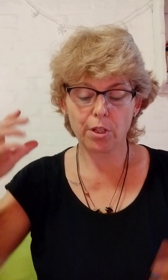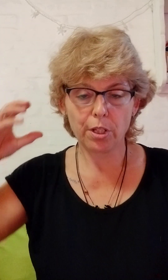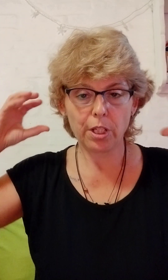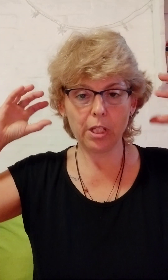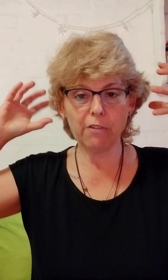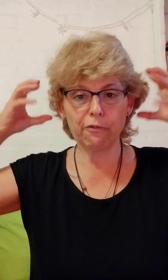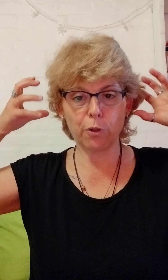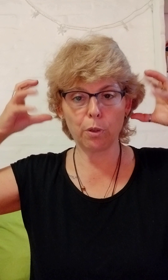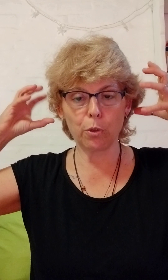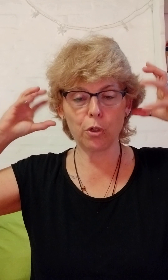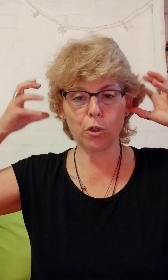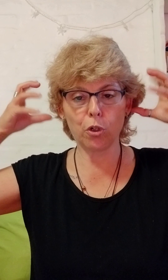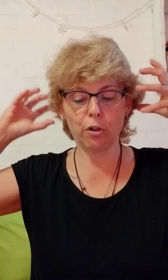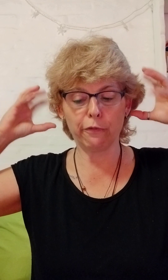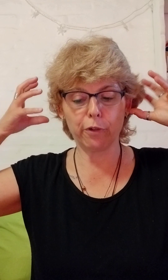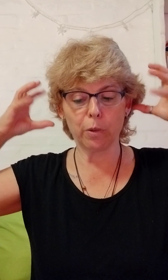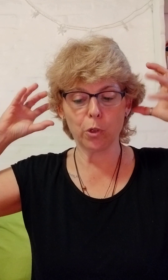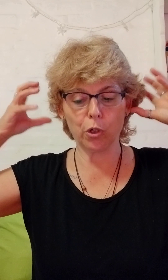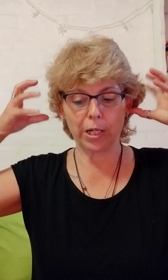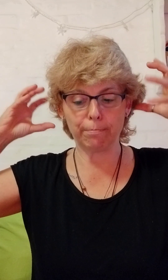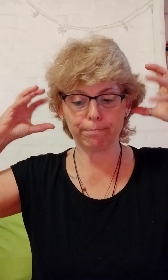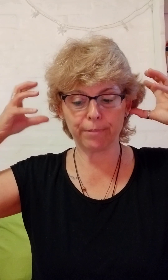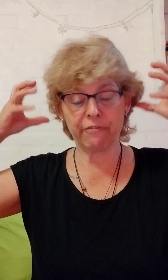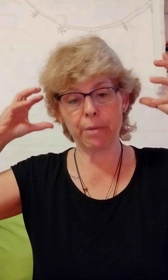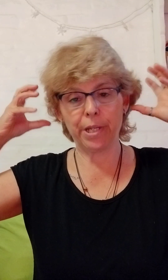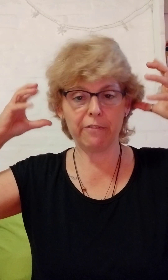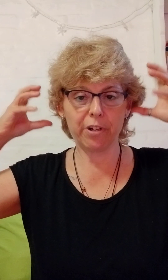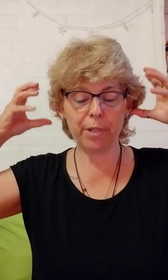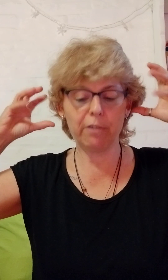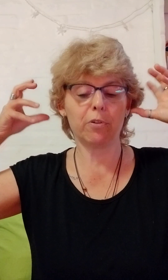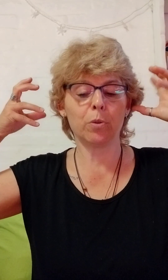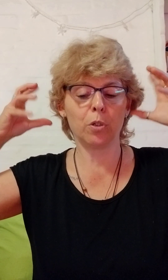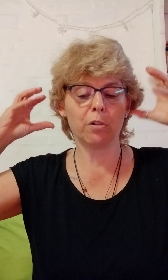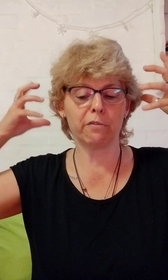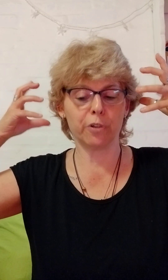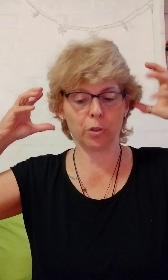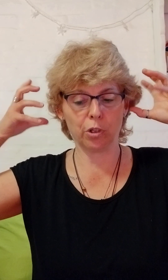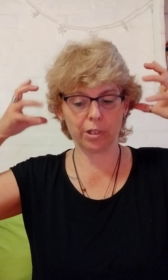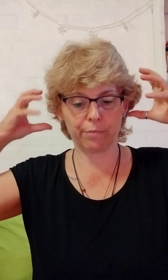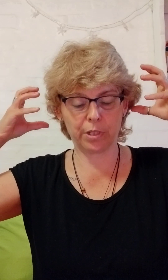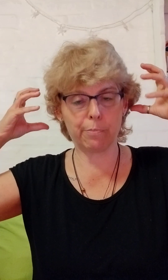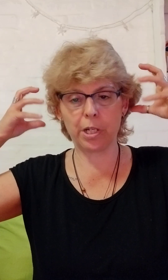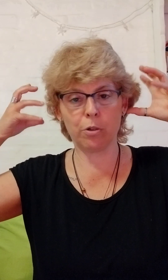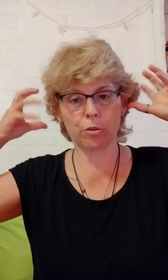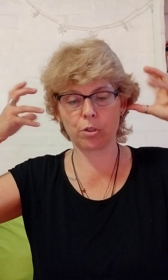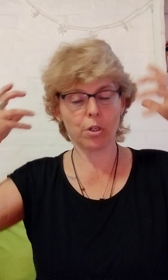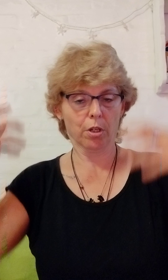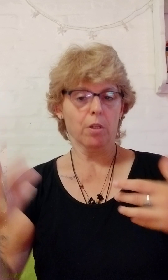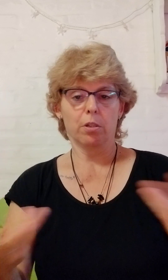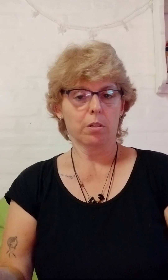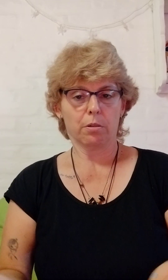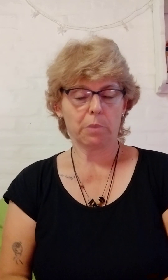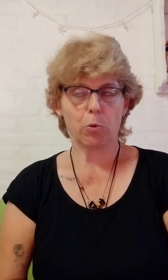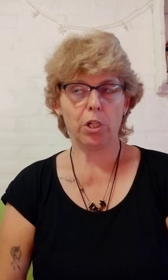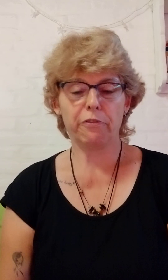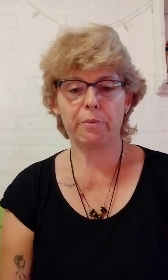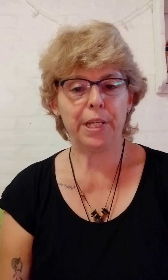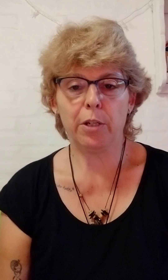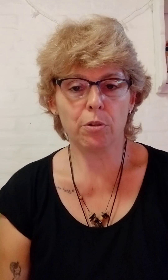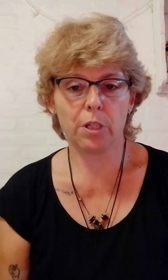Y. Fonaudiólogo o fonaudióloga. Enfermera. Enfermero. Fonaudiólogo o fonaudiólogo. Siempre los. Apulino o femenino.